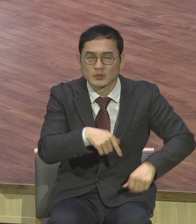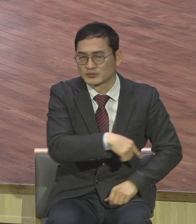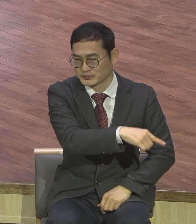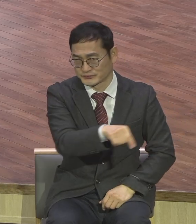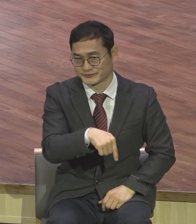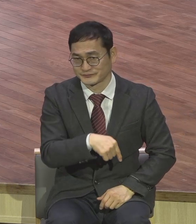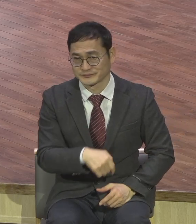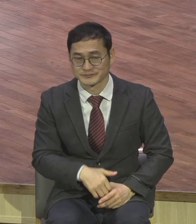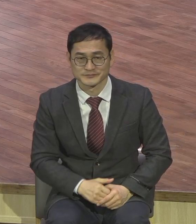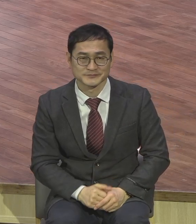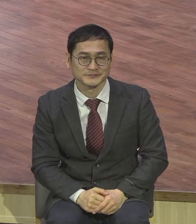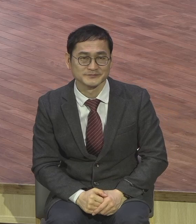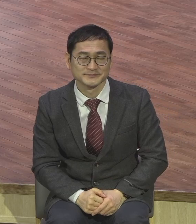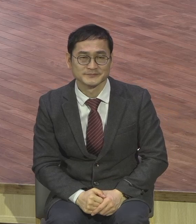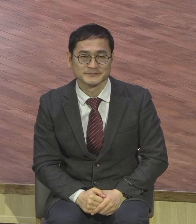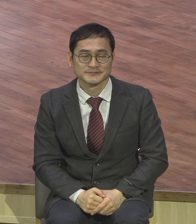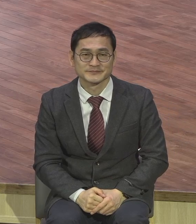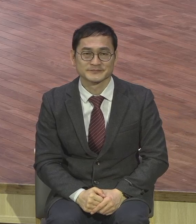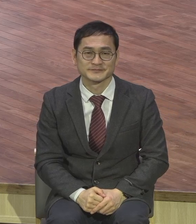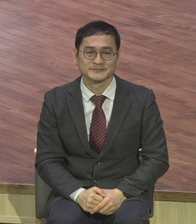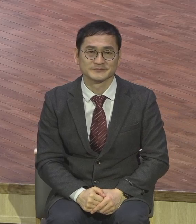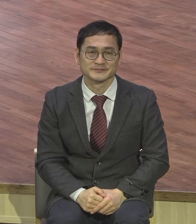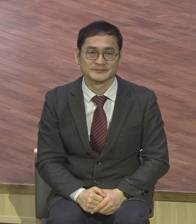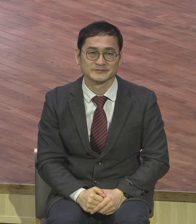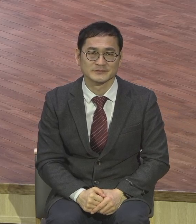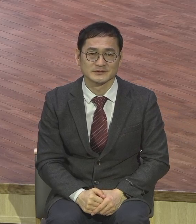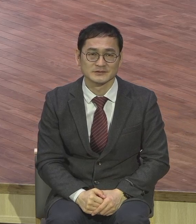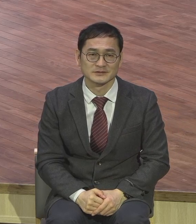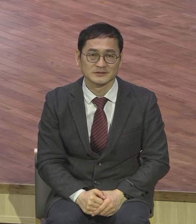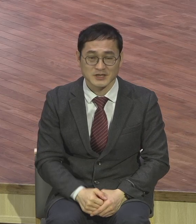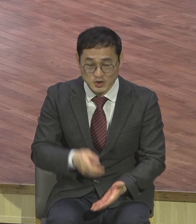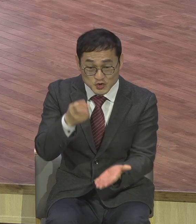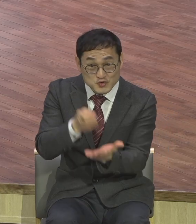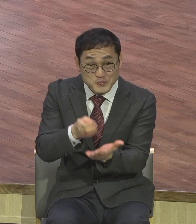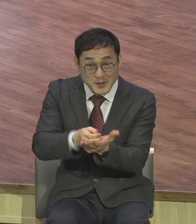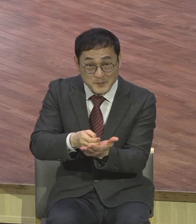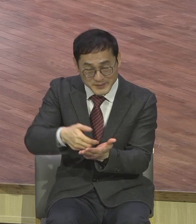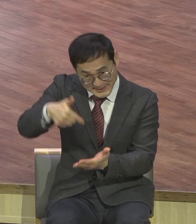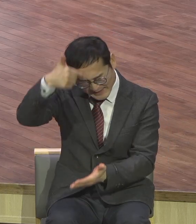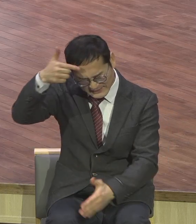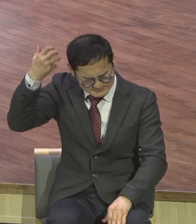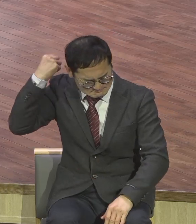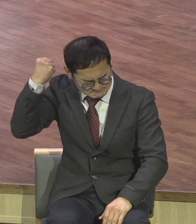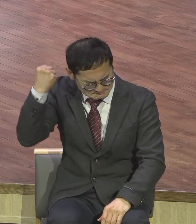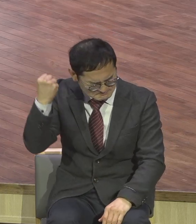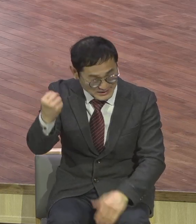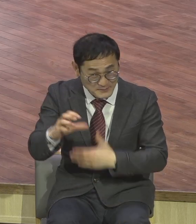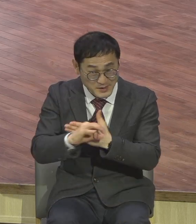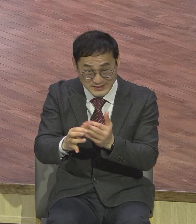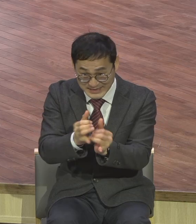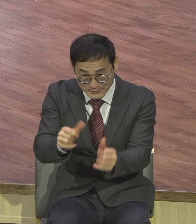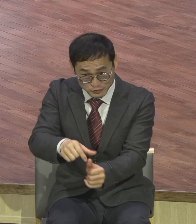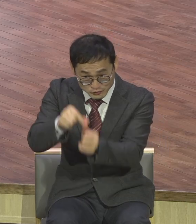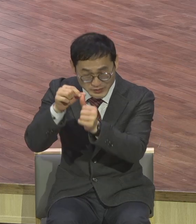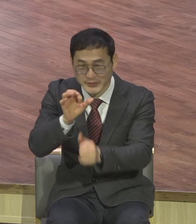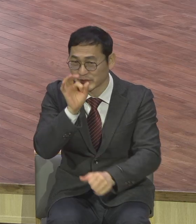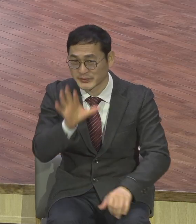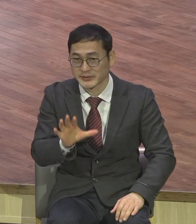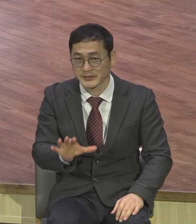우리가 율법의 예탈에 빠져나오지 않으면 결코 사람을 살릴 수 없습니다 율법은 사람을 죽이는 거예요